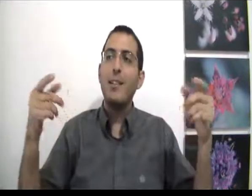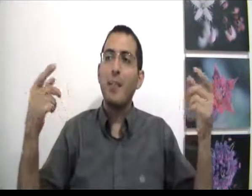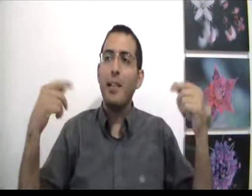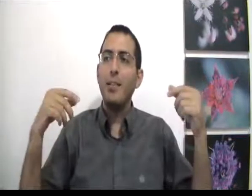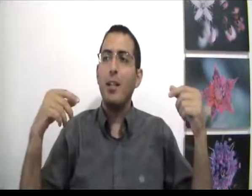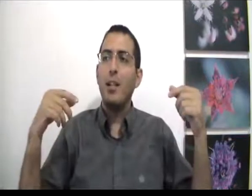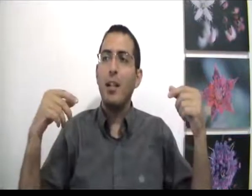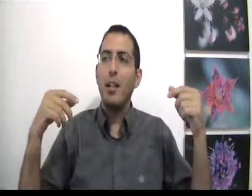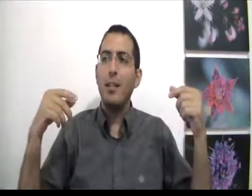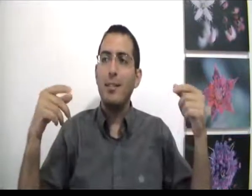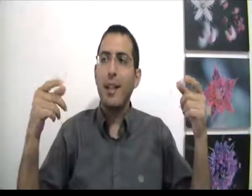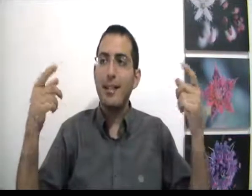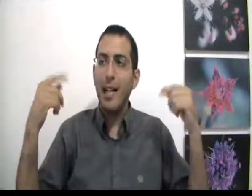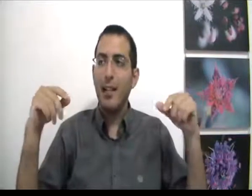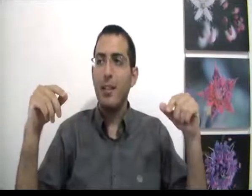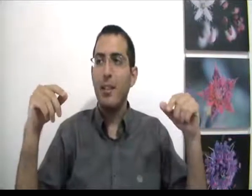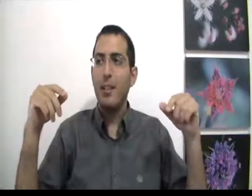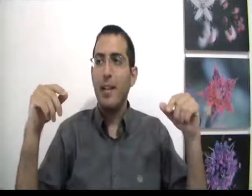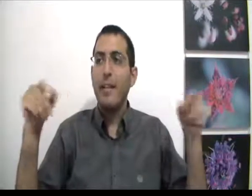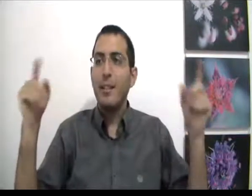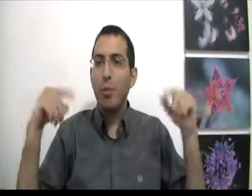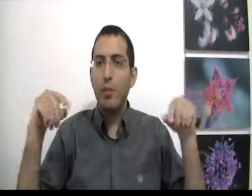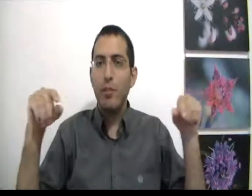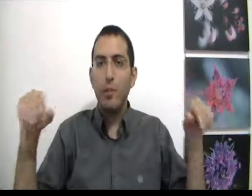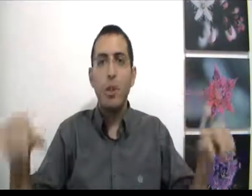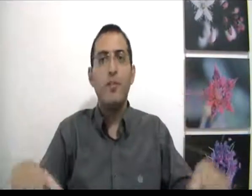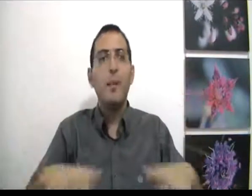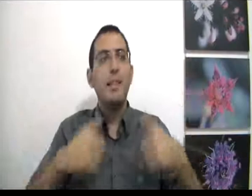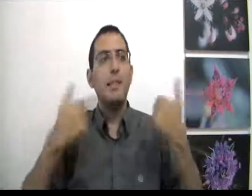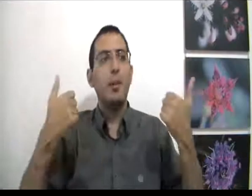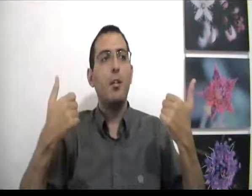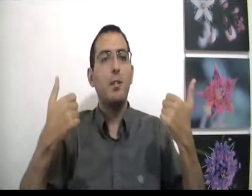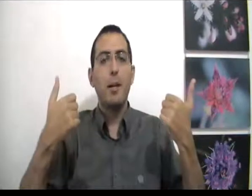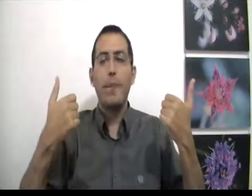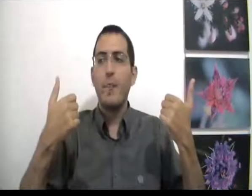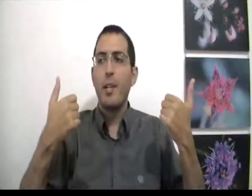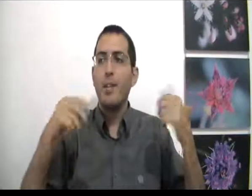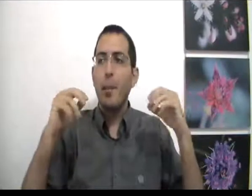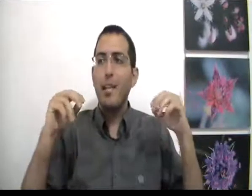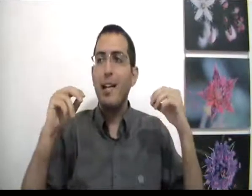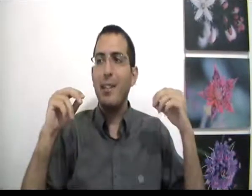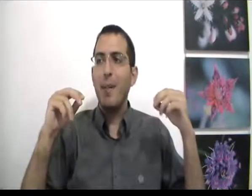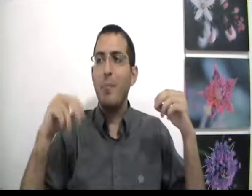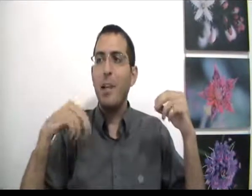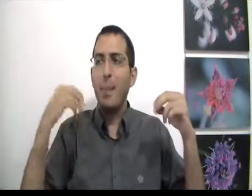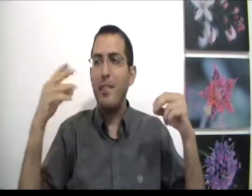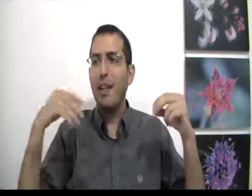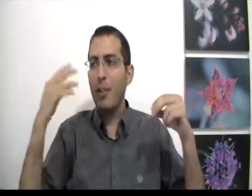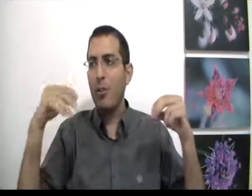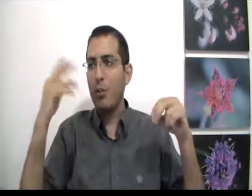תמיד תחסר את הטוב שנובע מעצמו ללא סיבה תמיד האדם יחפש להרגיש יותר